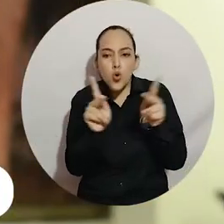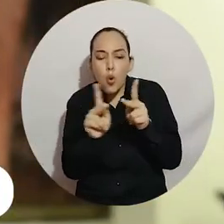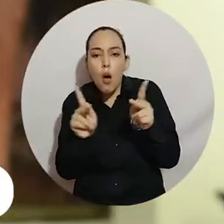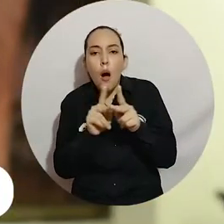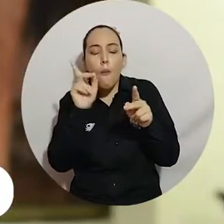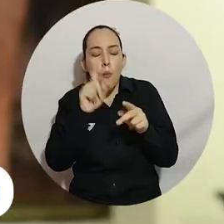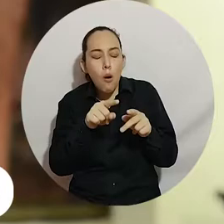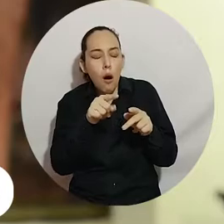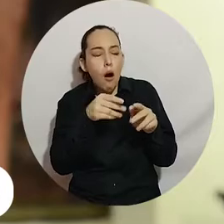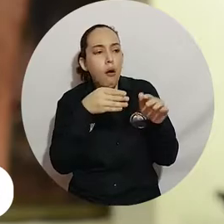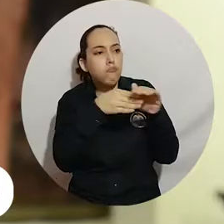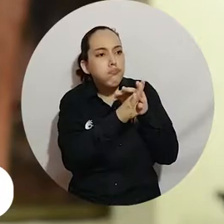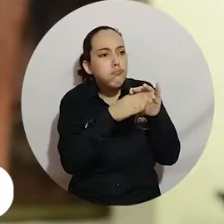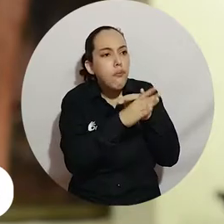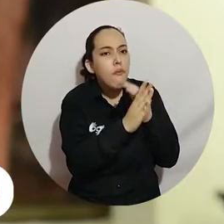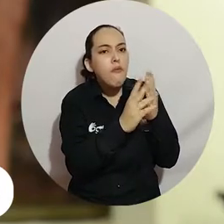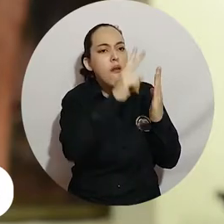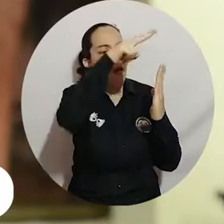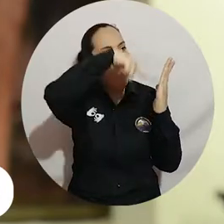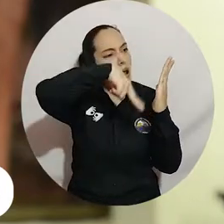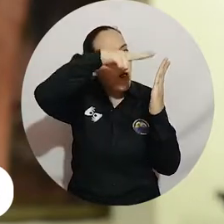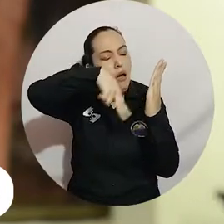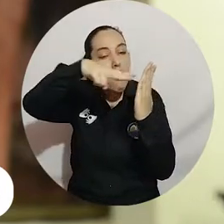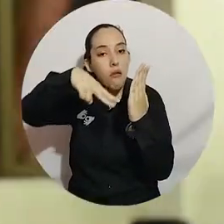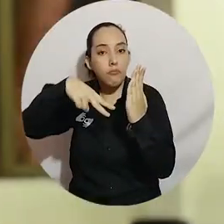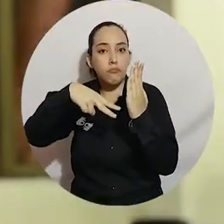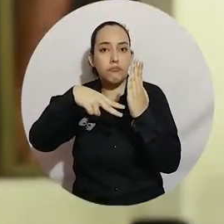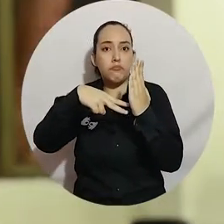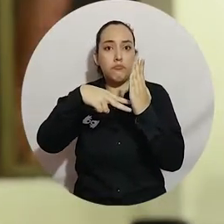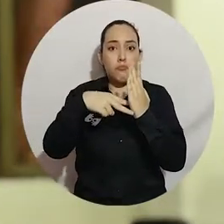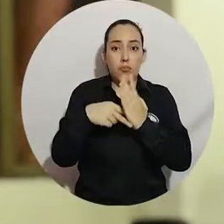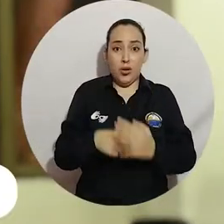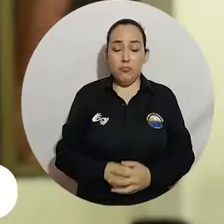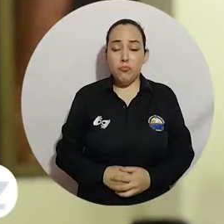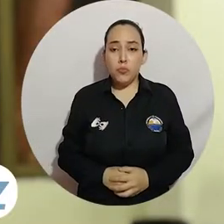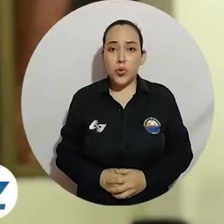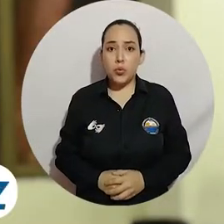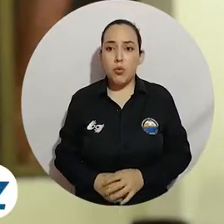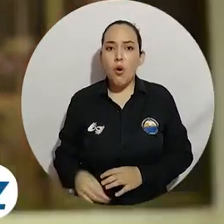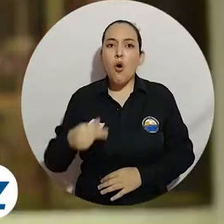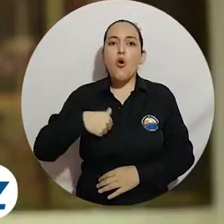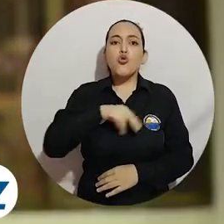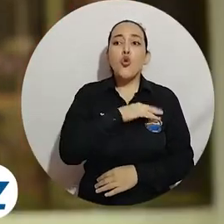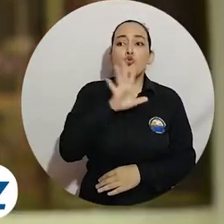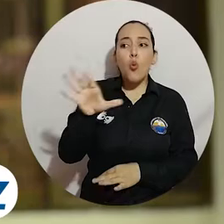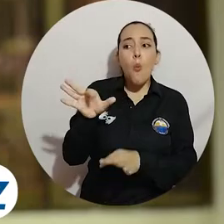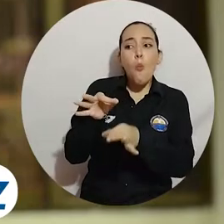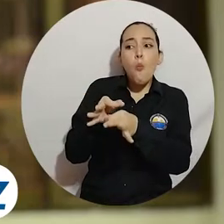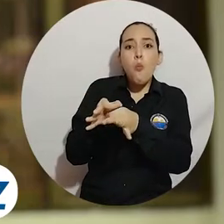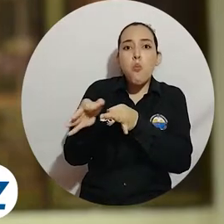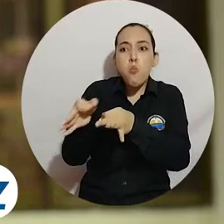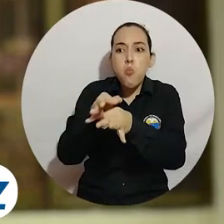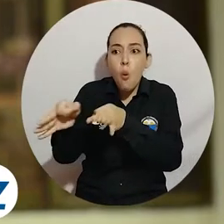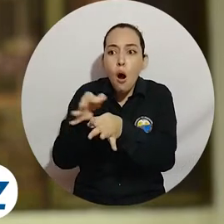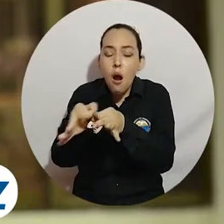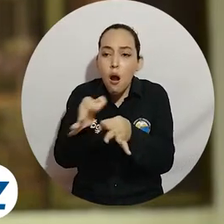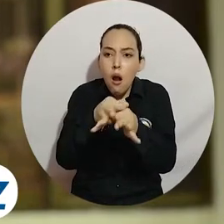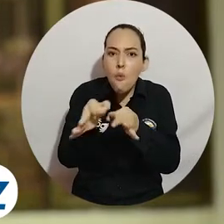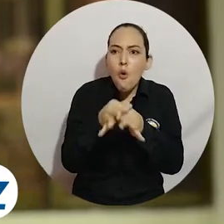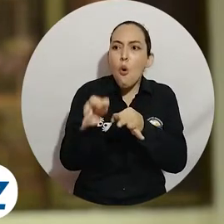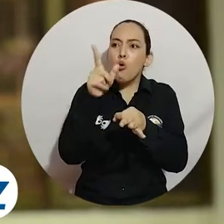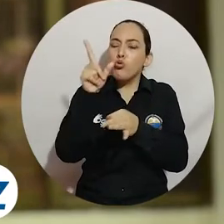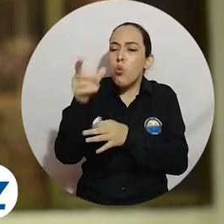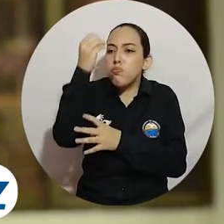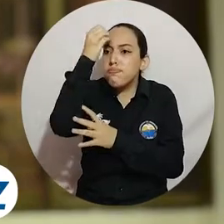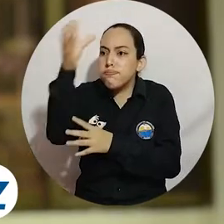accedan cada día más a eso de leer. No debemos dejar a un lado ese bagaje de conocimientos que